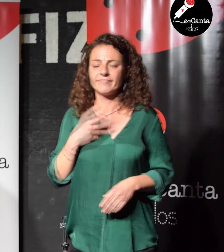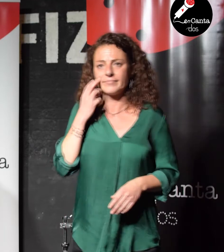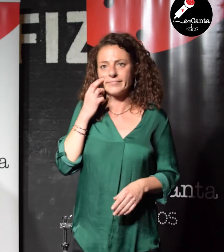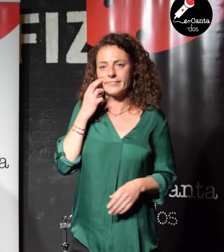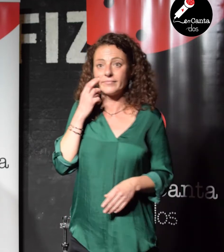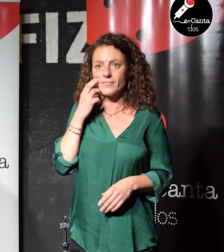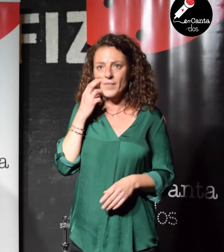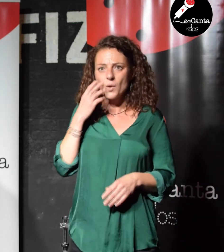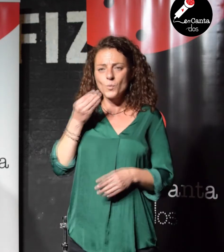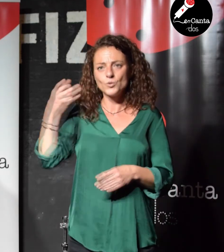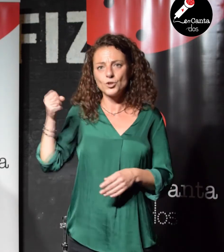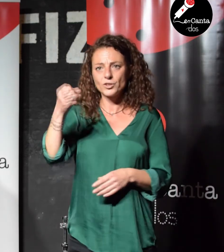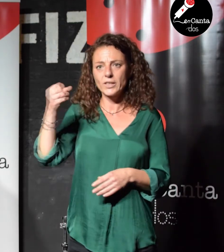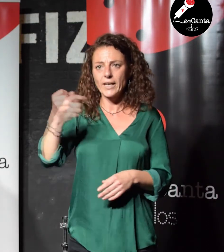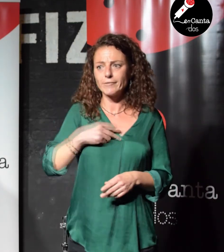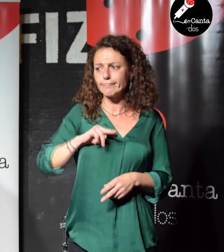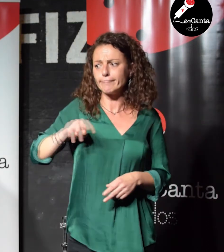¿Cuántos trenes dejamos marchar?